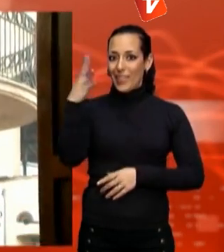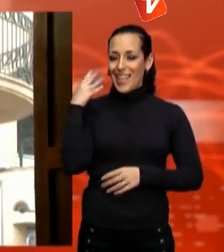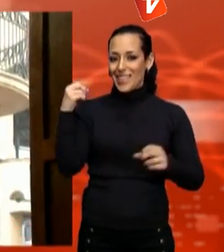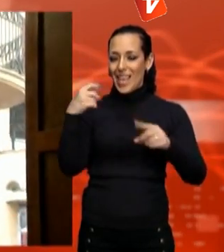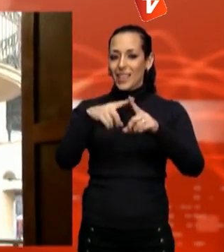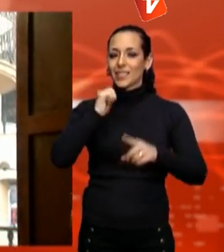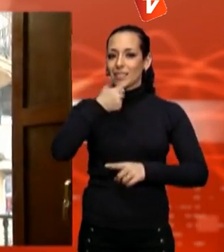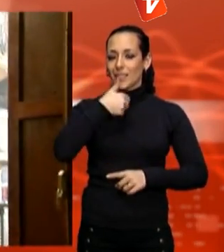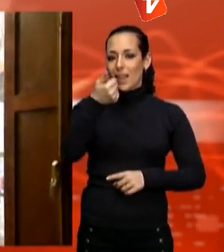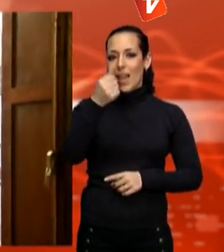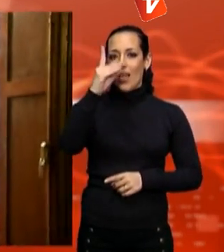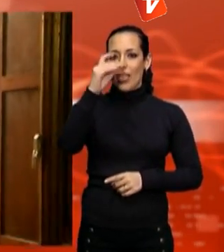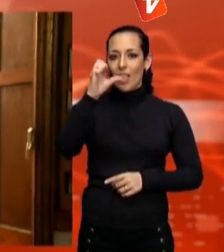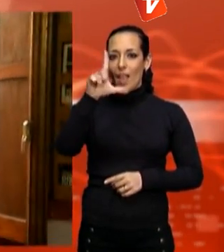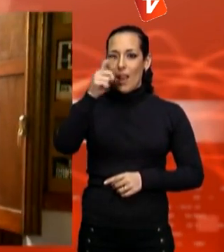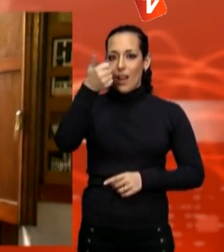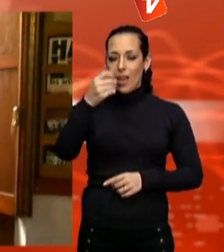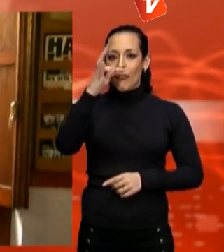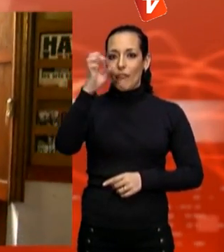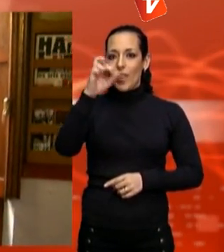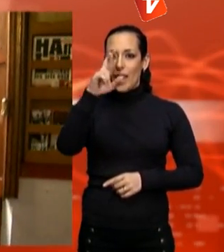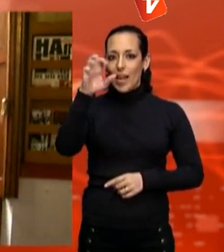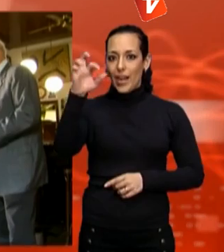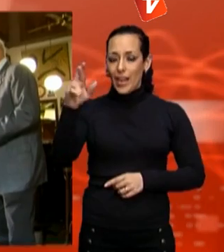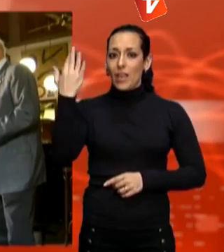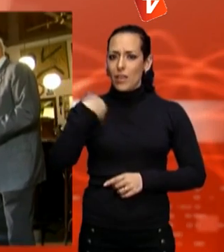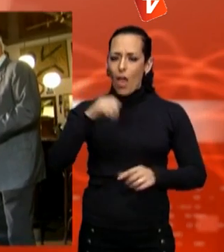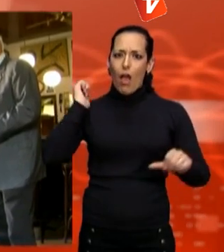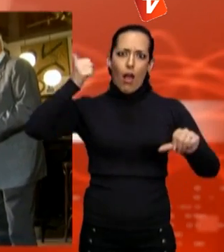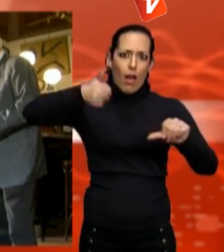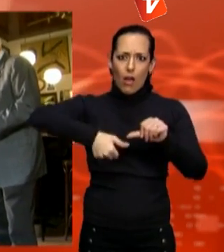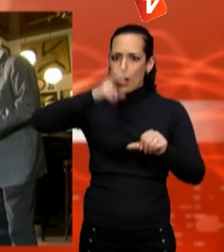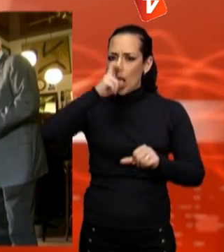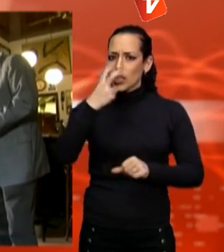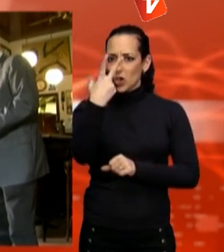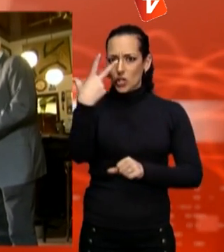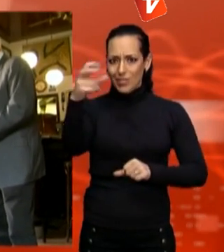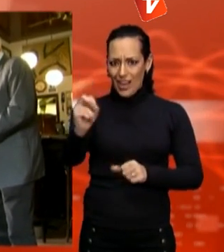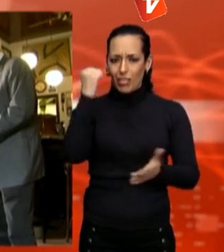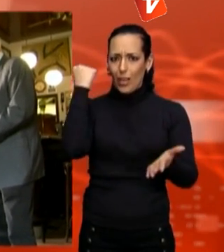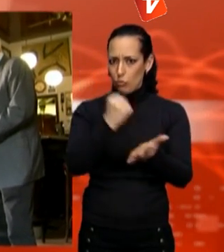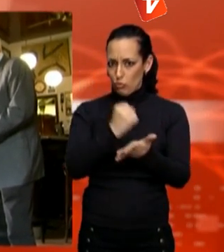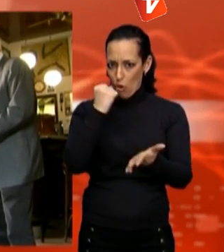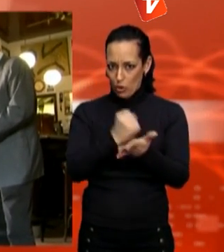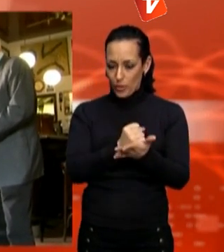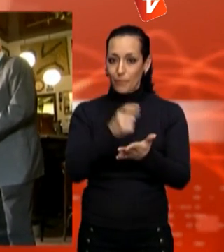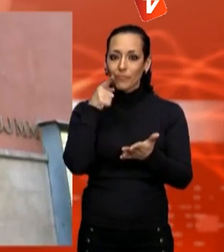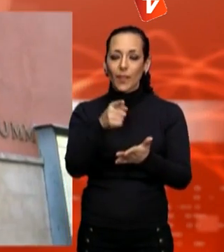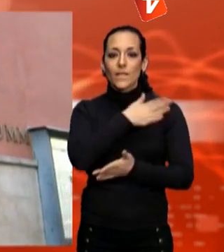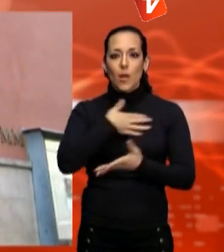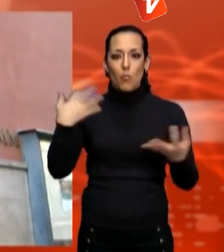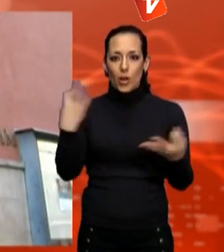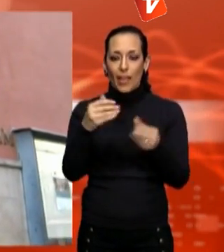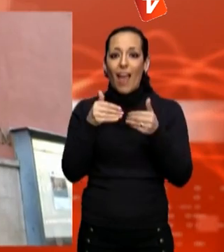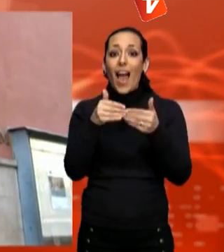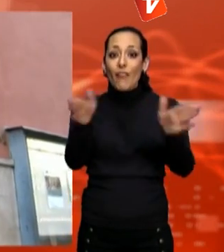'exregidor, que amb el número 85 de soci fa més de 30 anys que pertany a l'associació del carrer del teatre, aposta per obrir l'entitat als joves